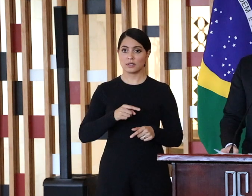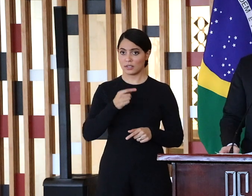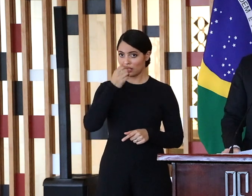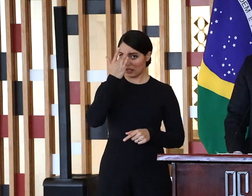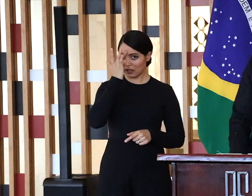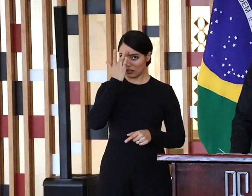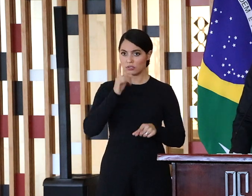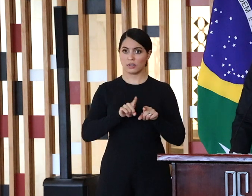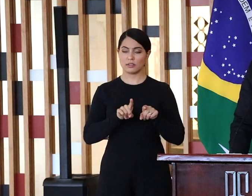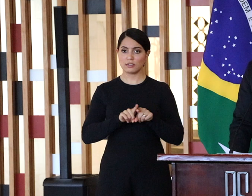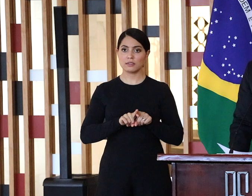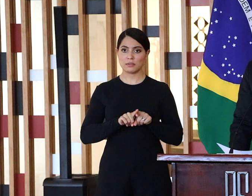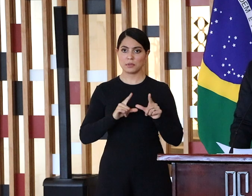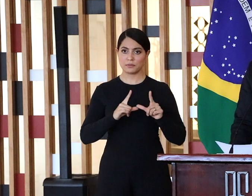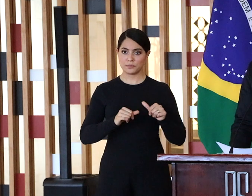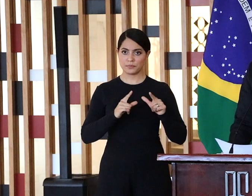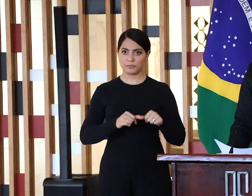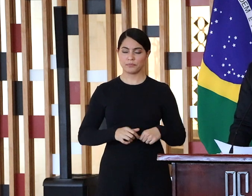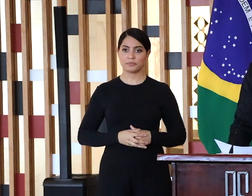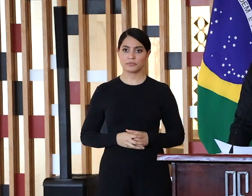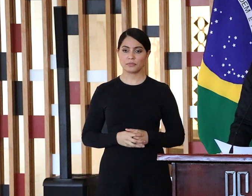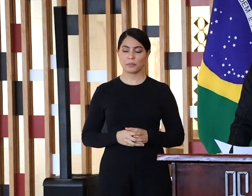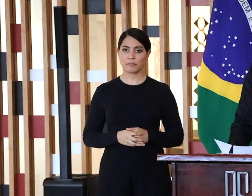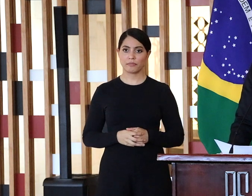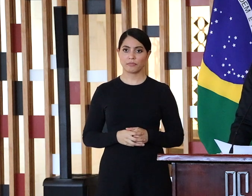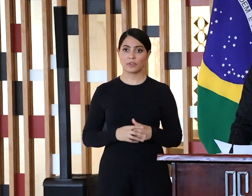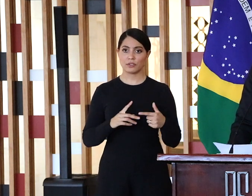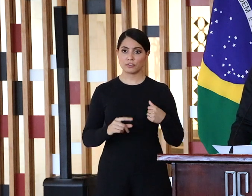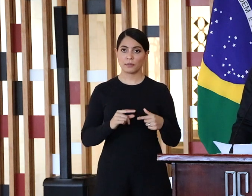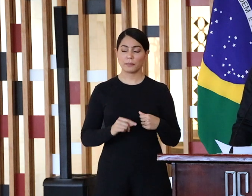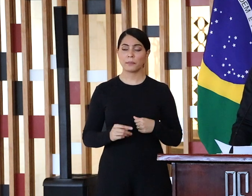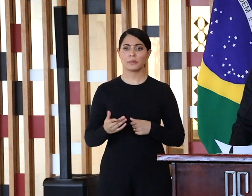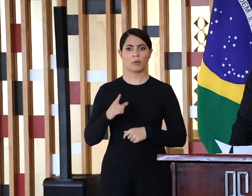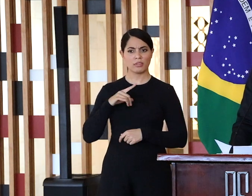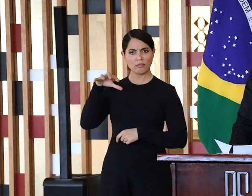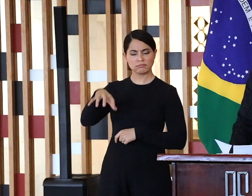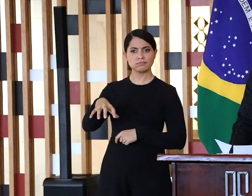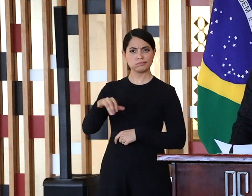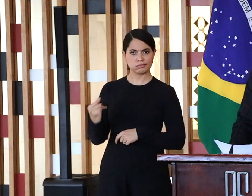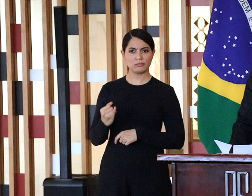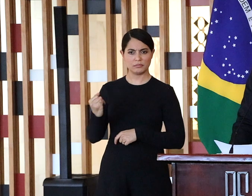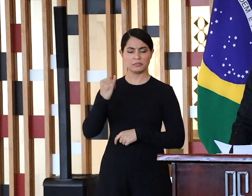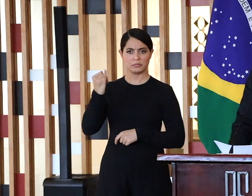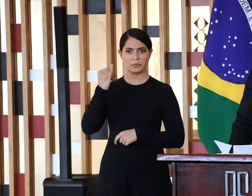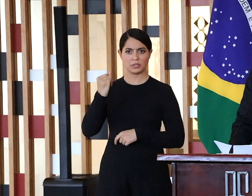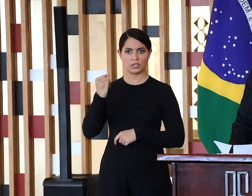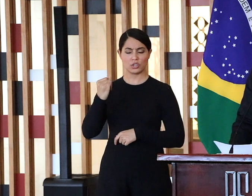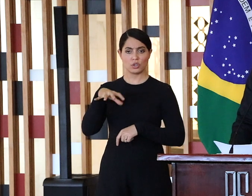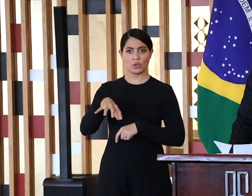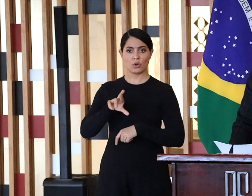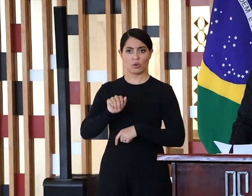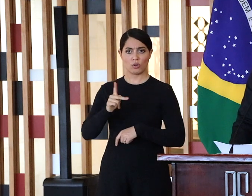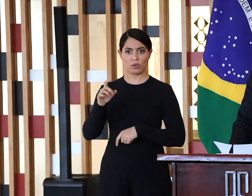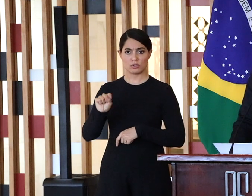No âmbito do setor mineral, o subsetor de transformação de não metálicos no qual se inserem as rochas ornamentais é o